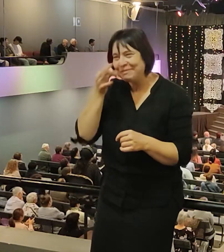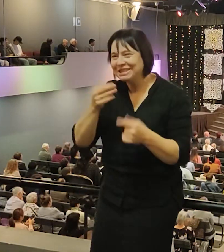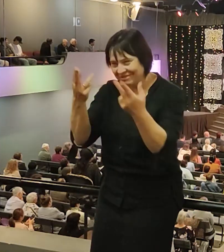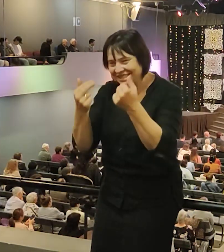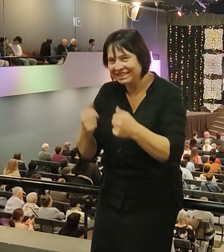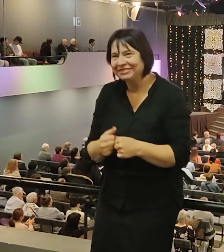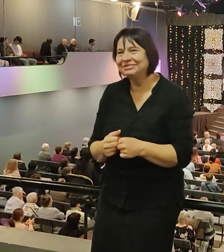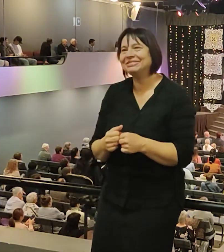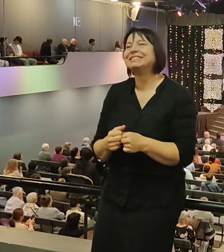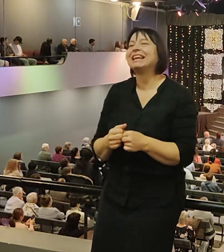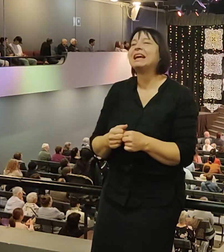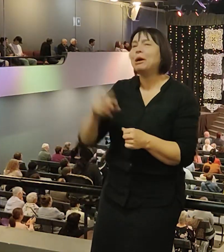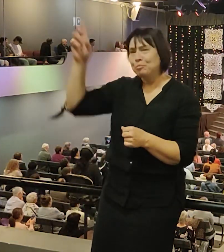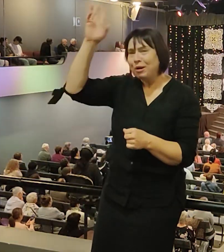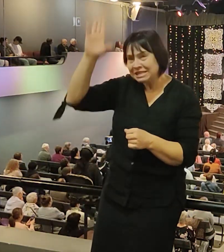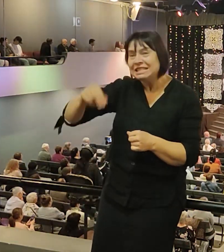Он все языки знает.